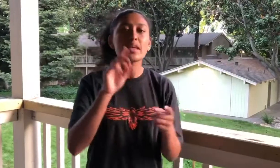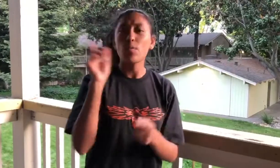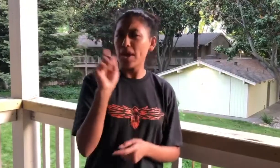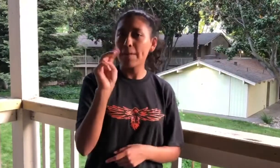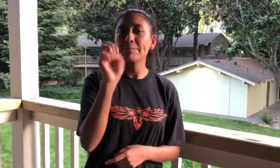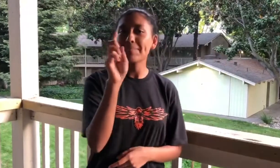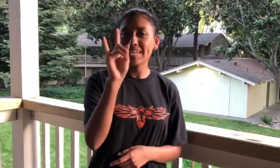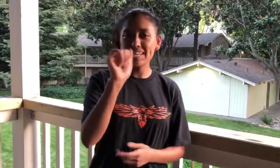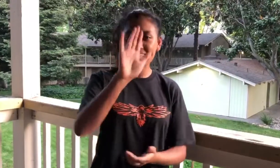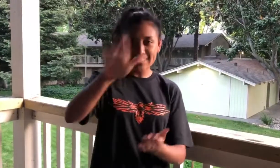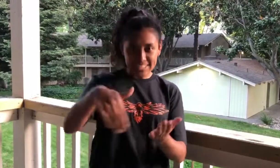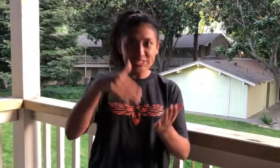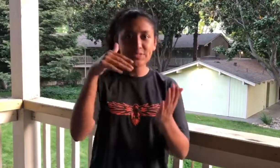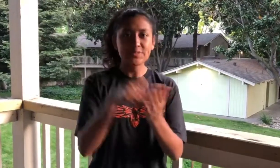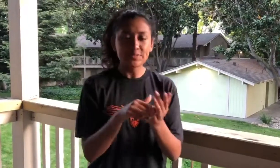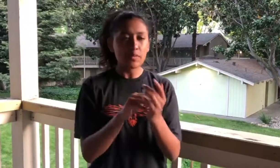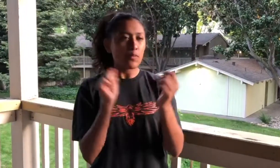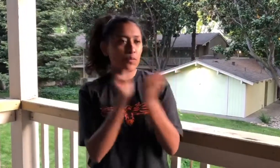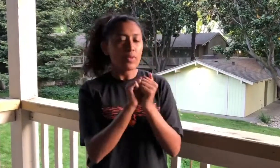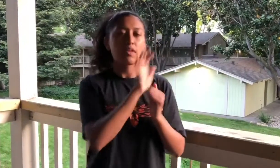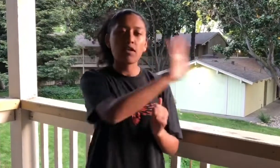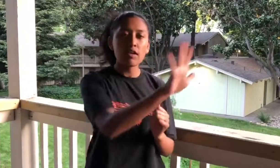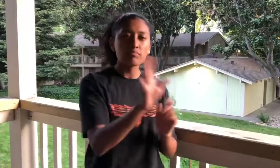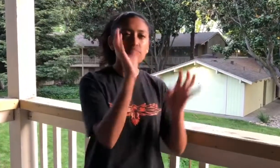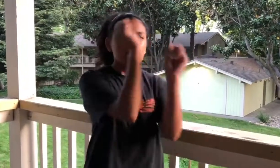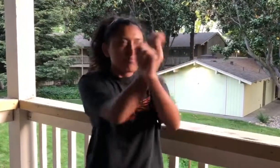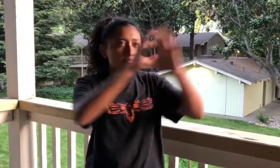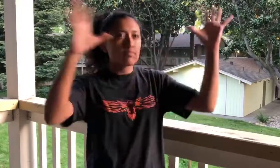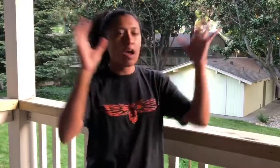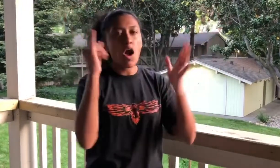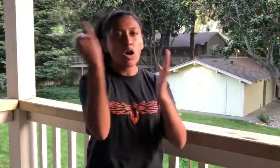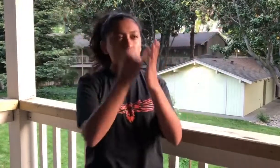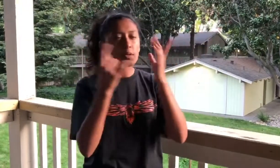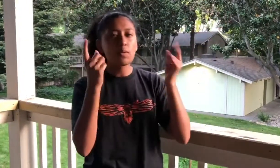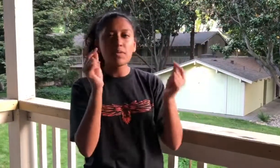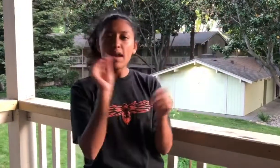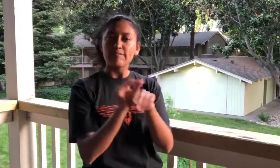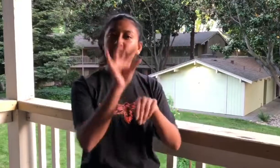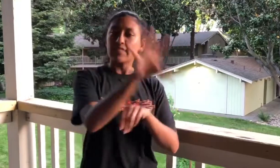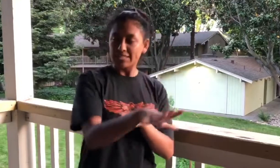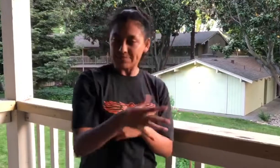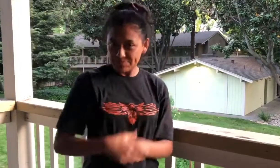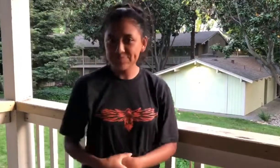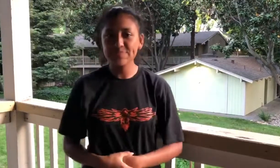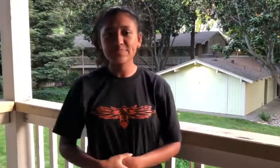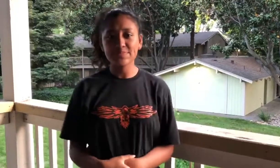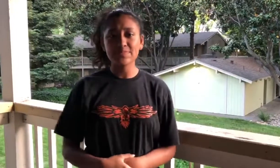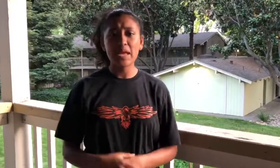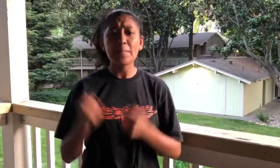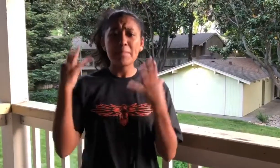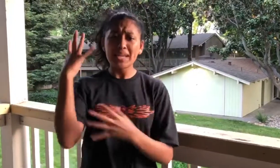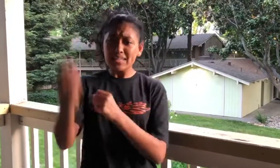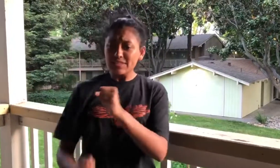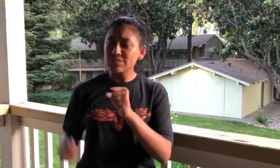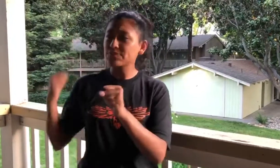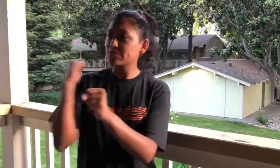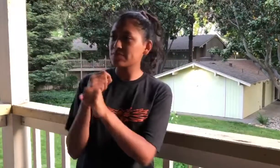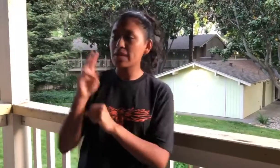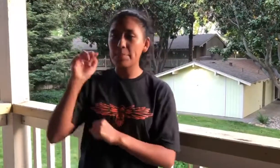Comunicación por sus consejos y su visión artística. Durante muchos años, Maggie ha contribuido con